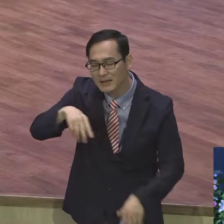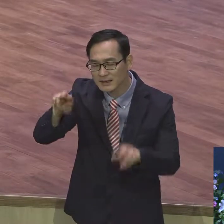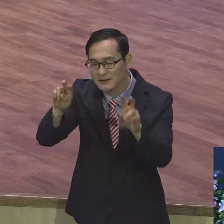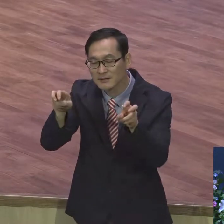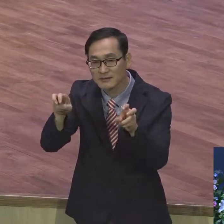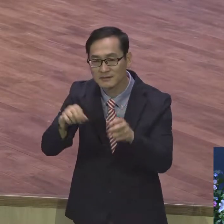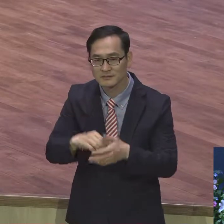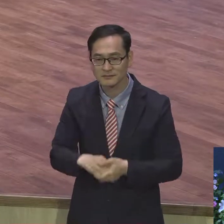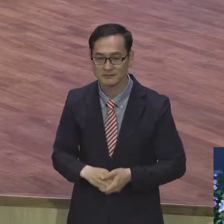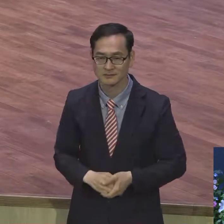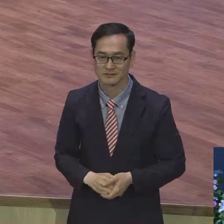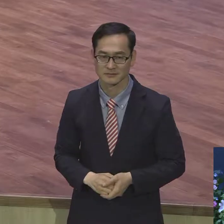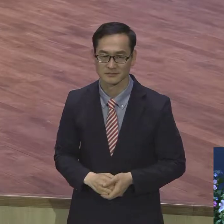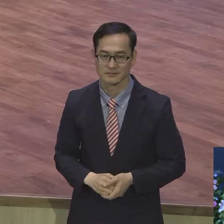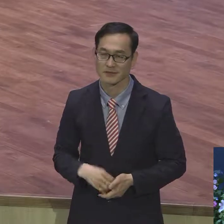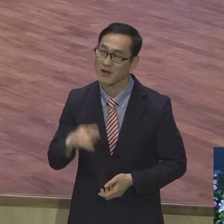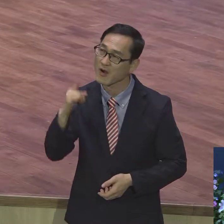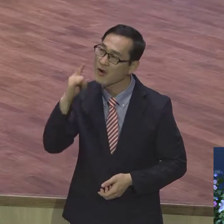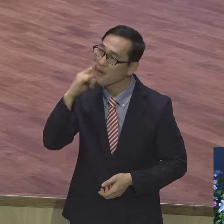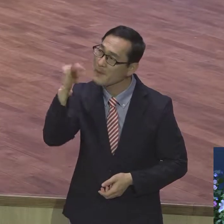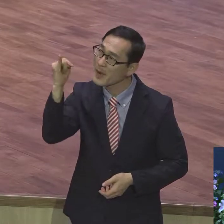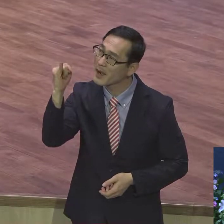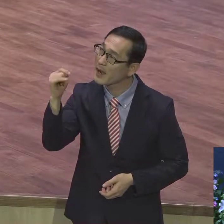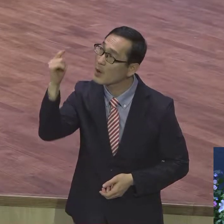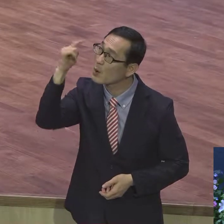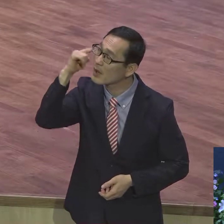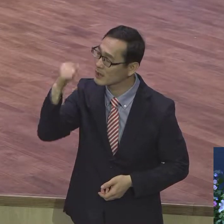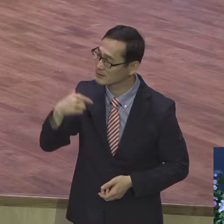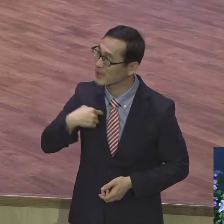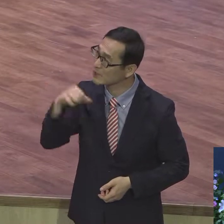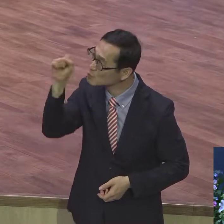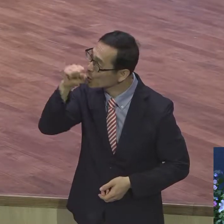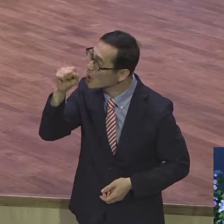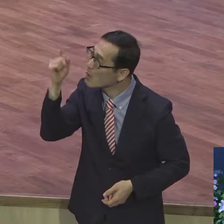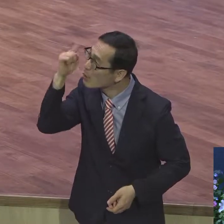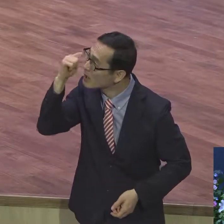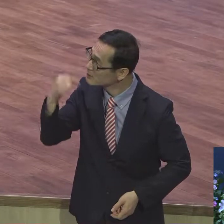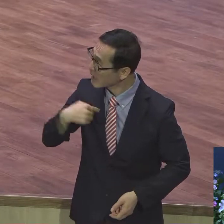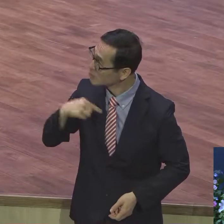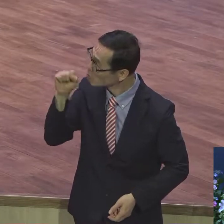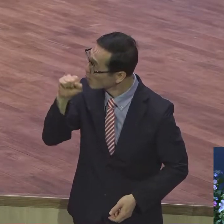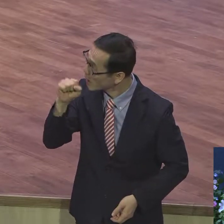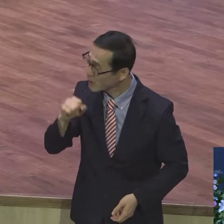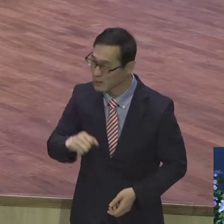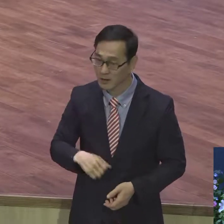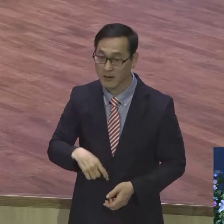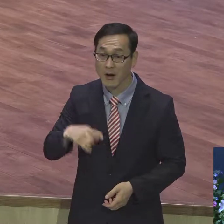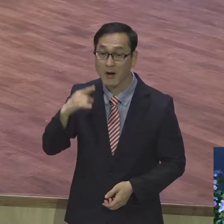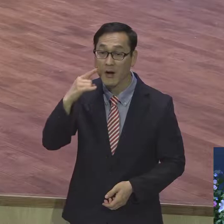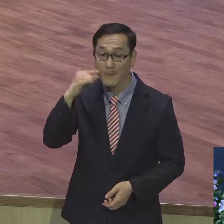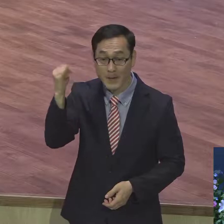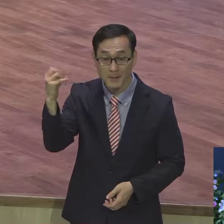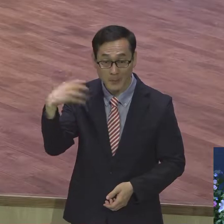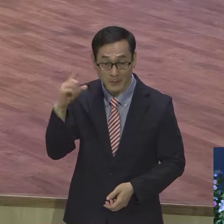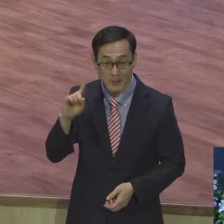엄마는 왜 내가 좋아? 그렇게 물으니까 그냥 그랬어요.